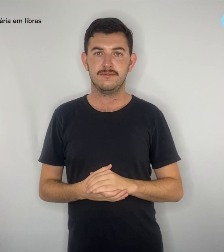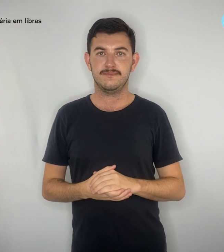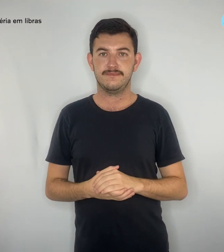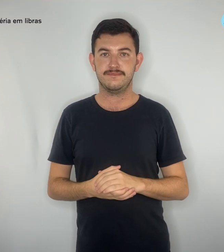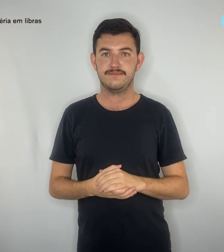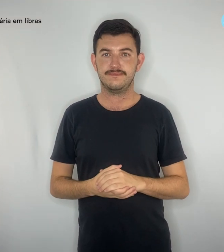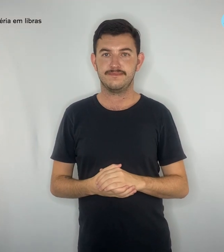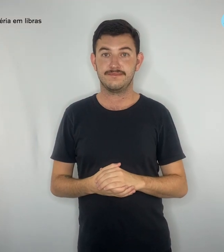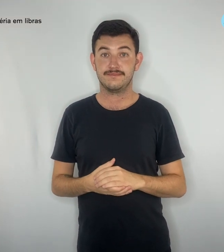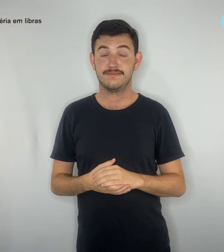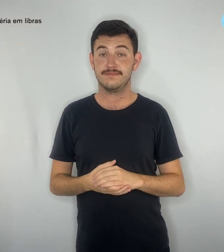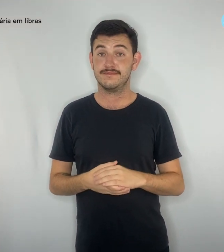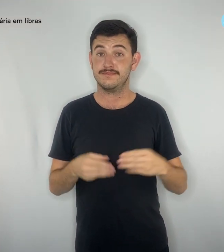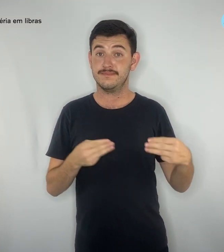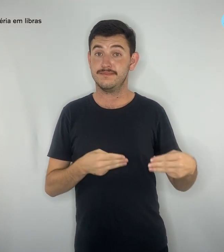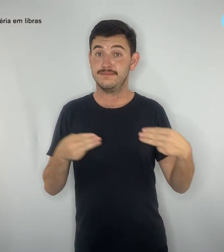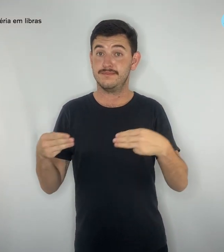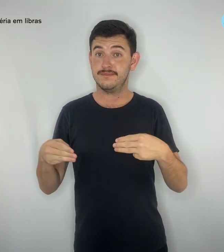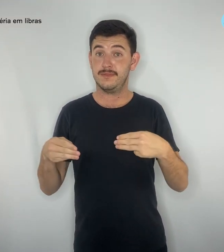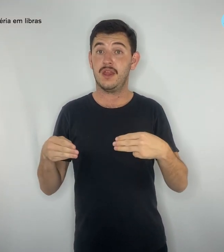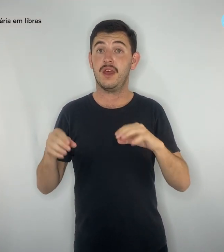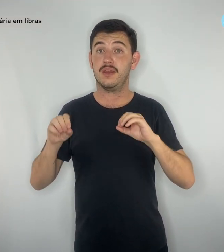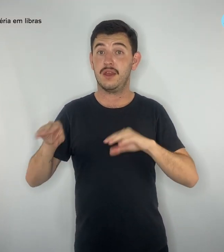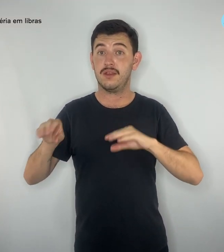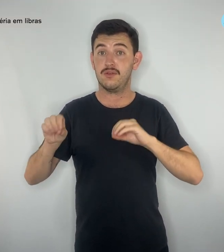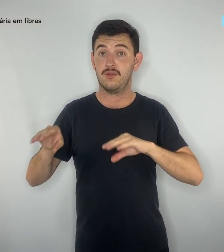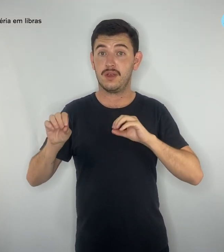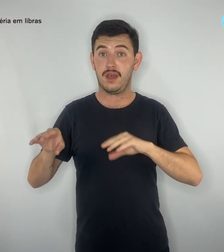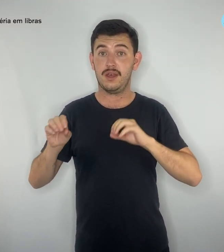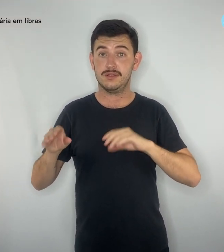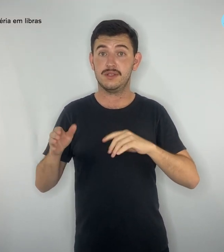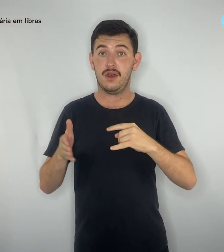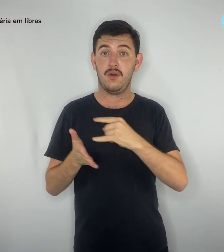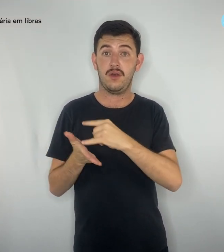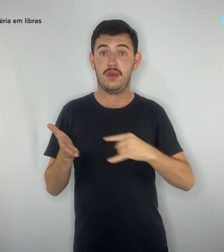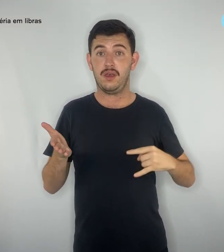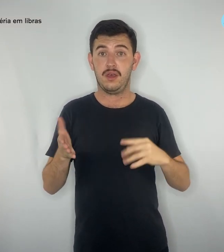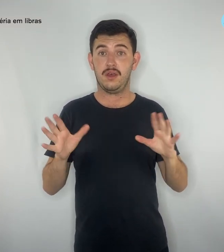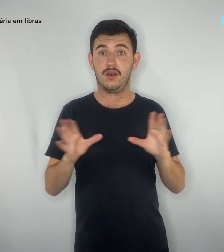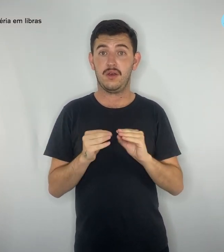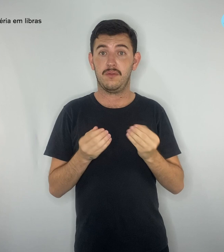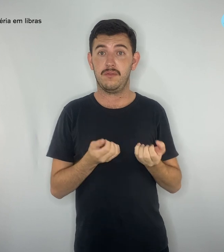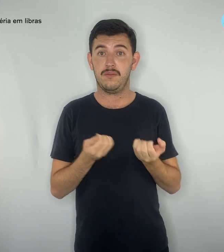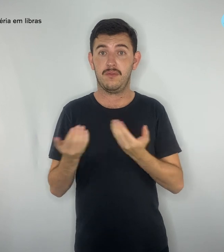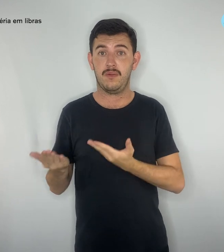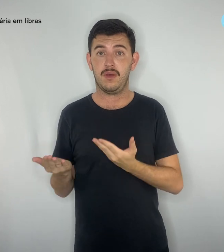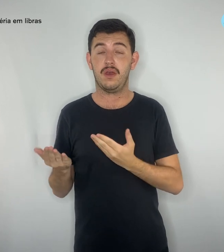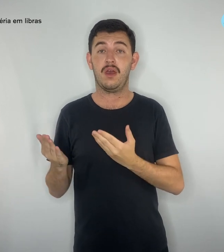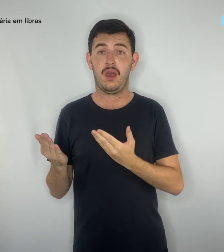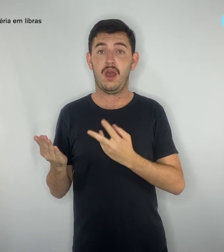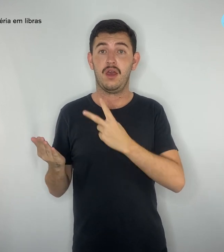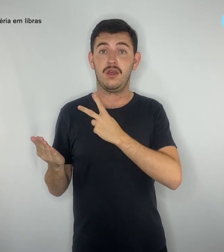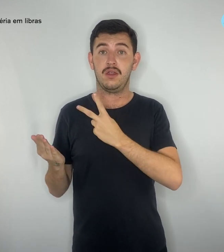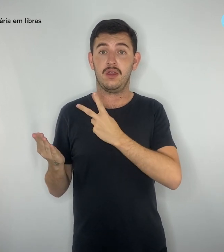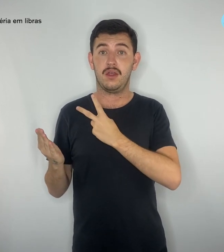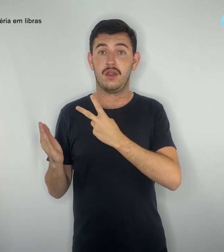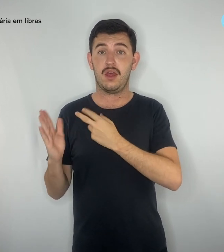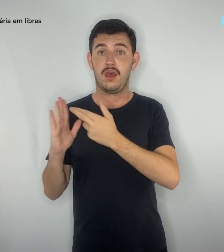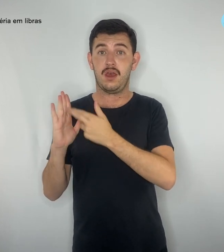MEC encaminha minuta para a alteração do novo ensino médio à Casa Civil. A